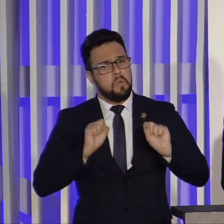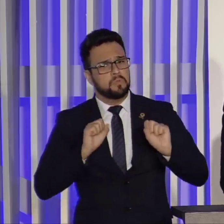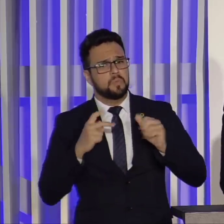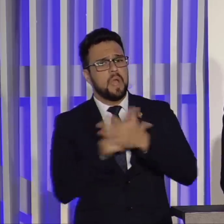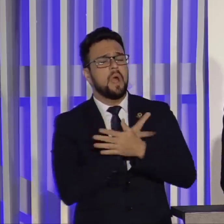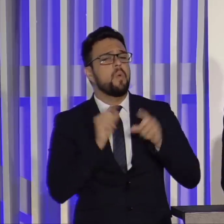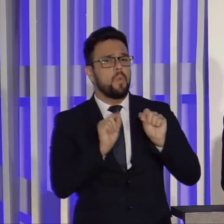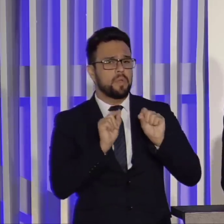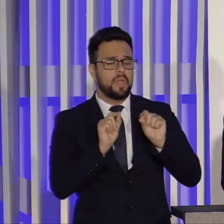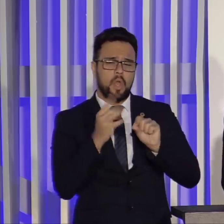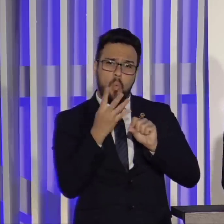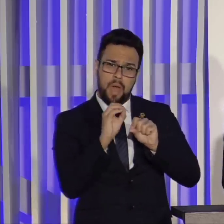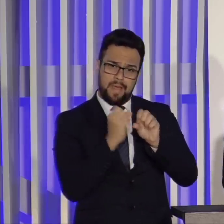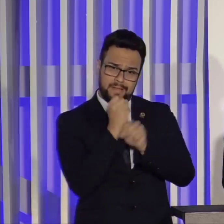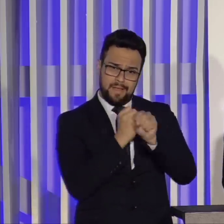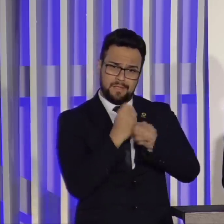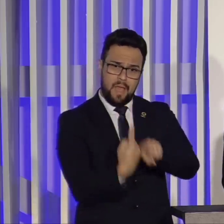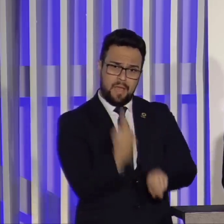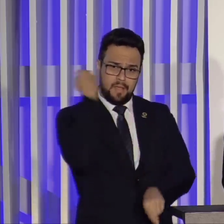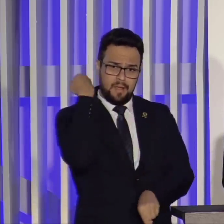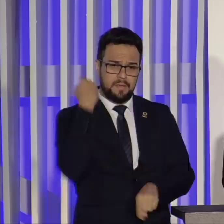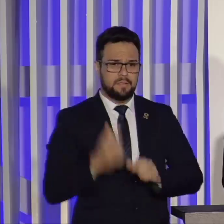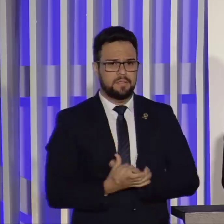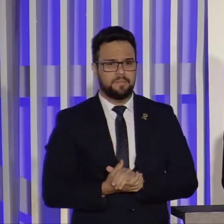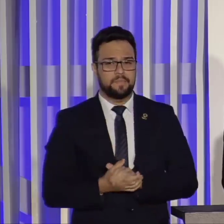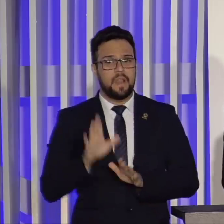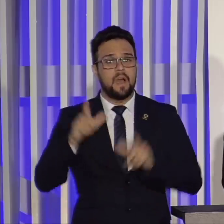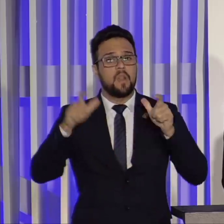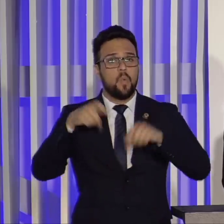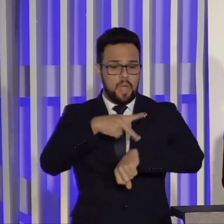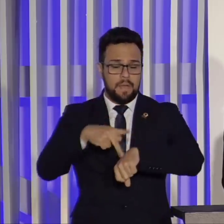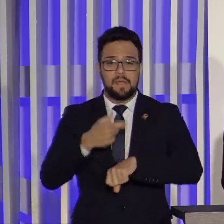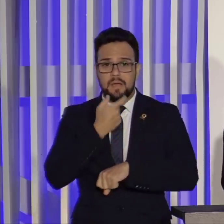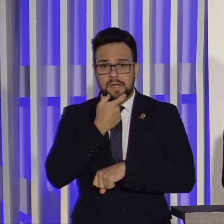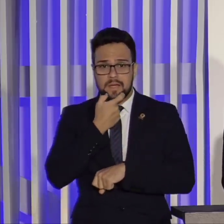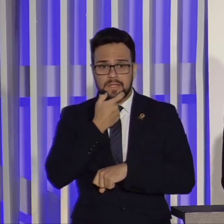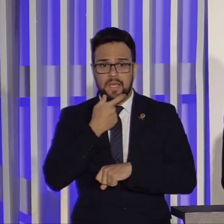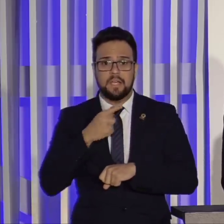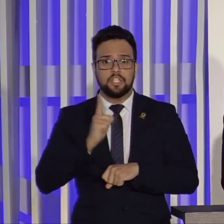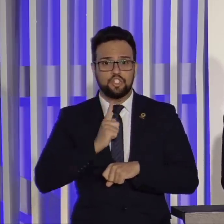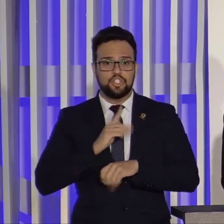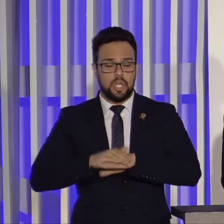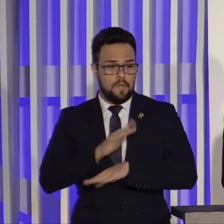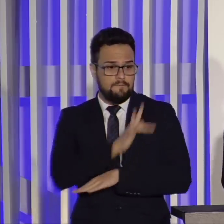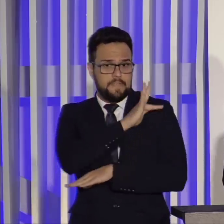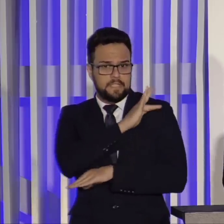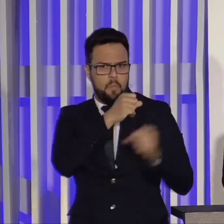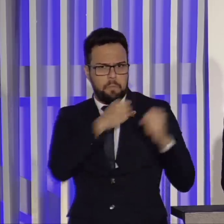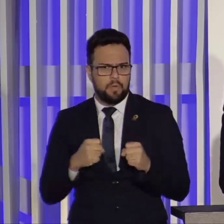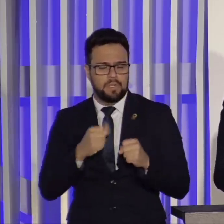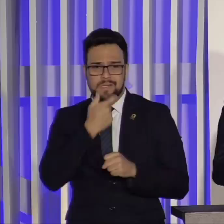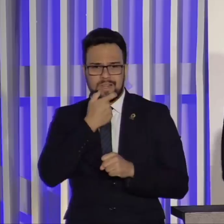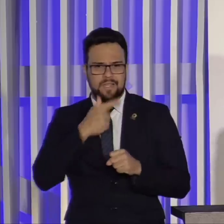A questão de 40 anos atrás, a Inglaterra tirou o poder dos seus fiscais, porque chegou um ponto